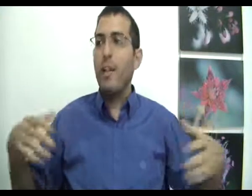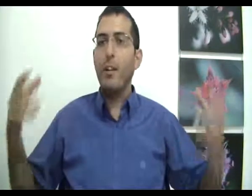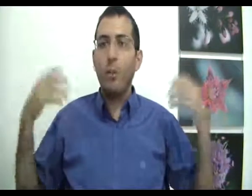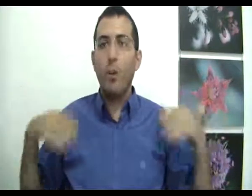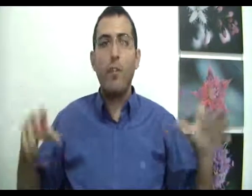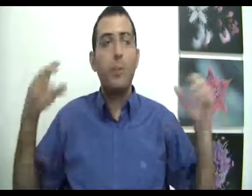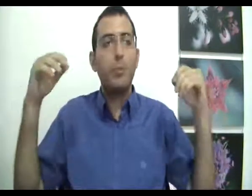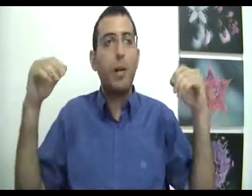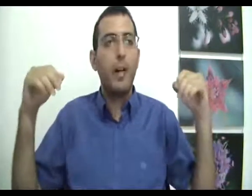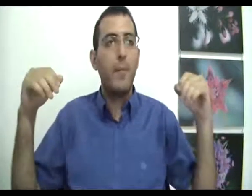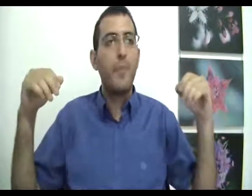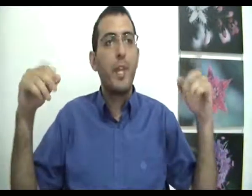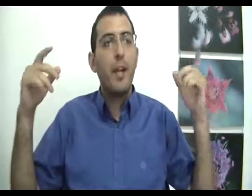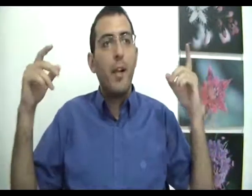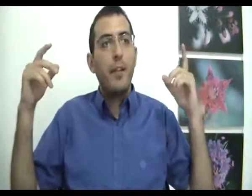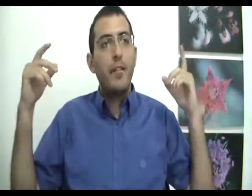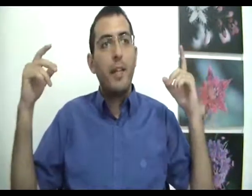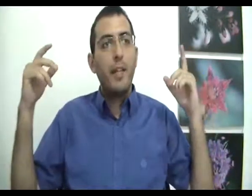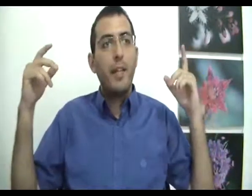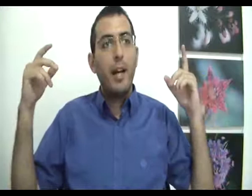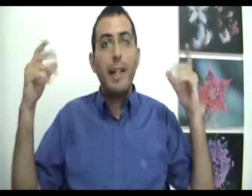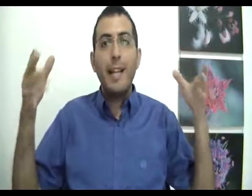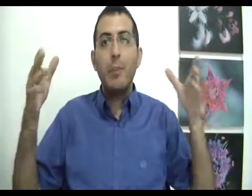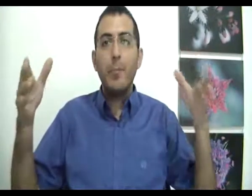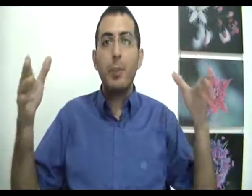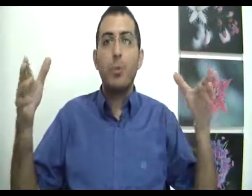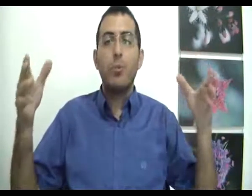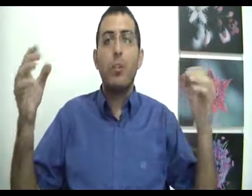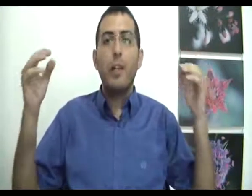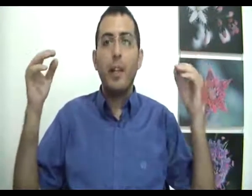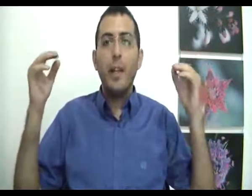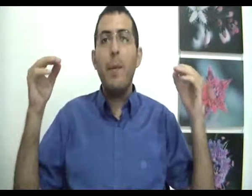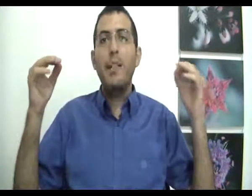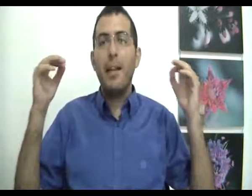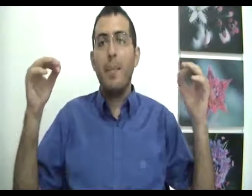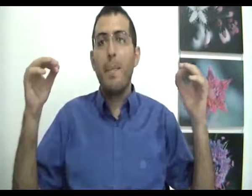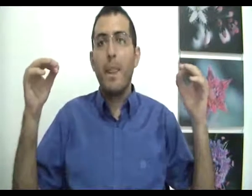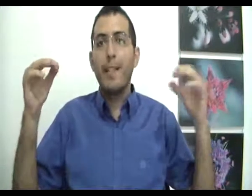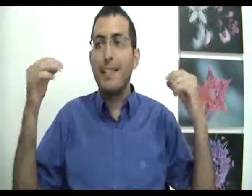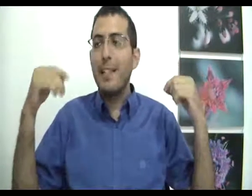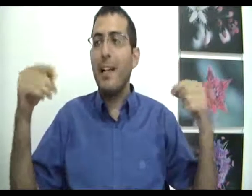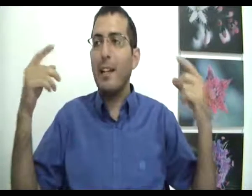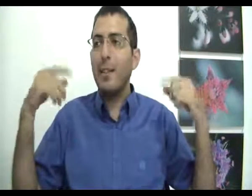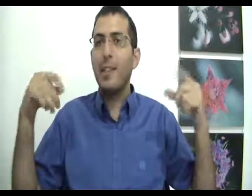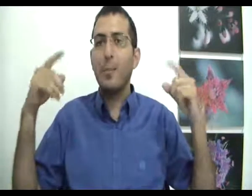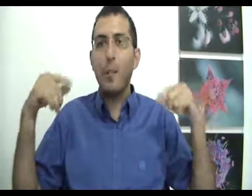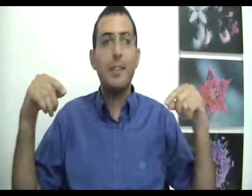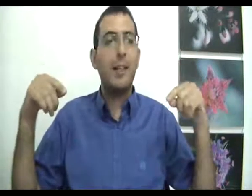העבר שלו חוו אותם בצורה רעה והעניין הוא די פשוט אם האדם יצליח להביא את עצמו למצב